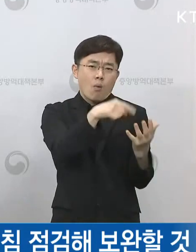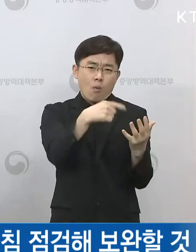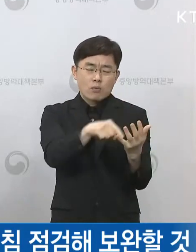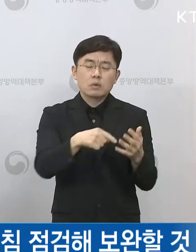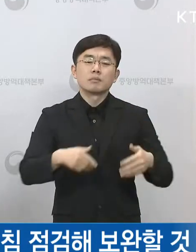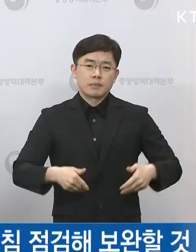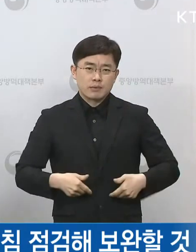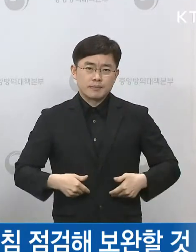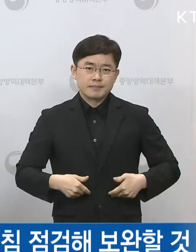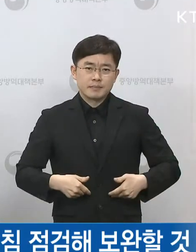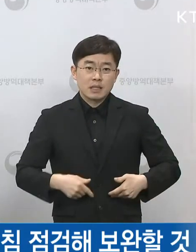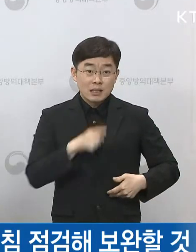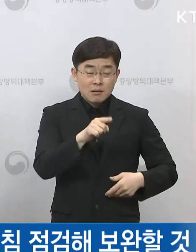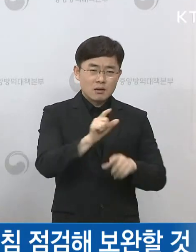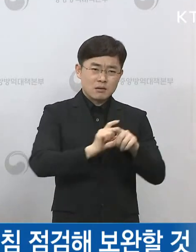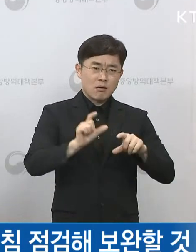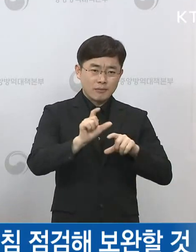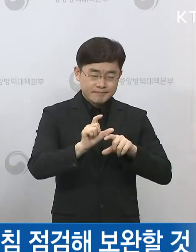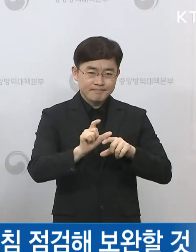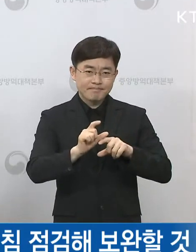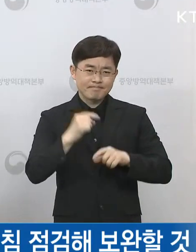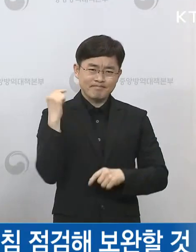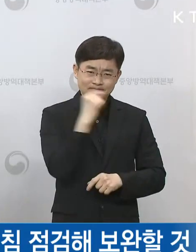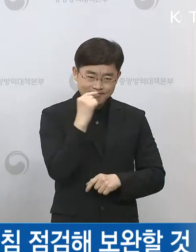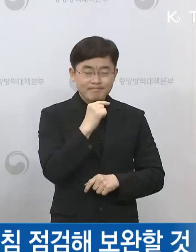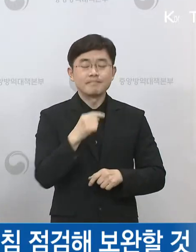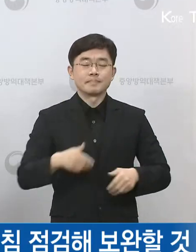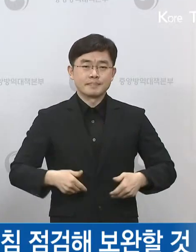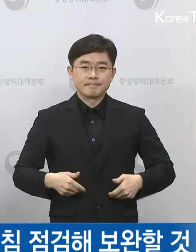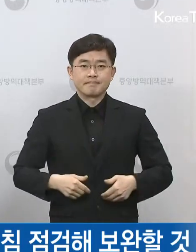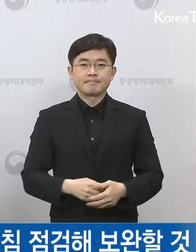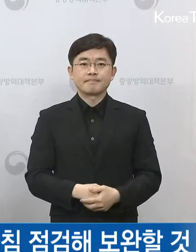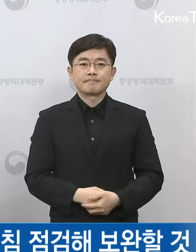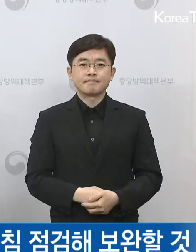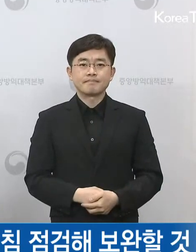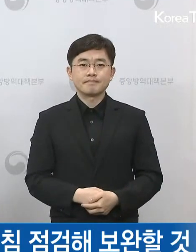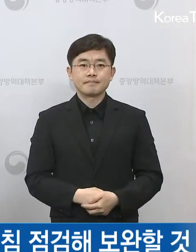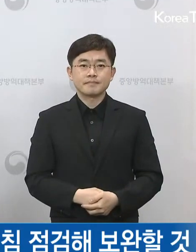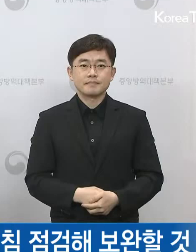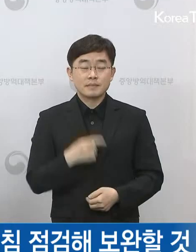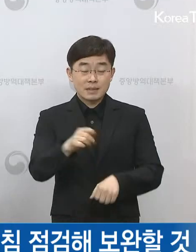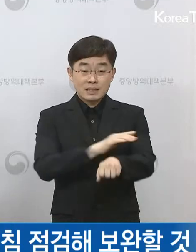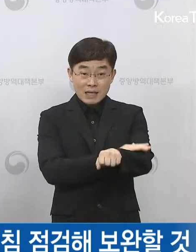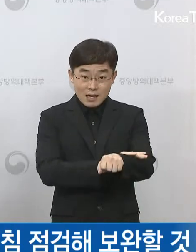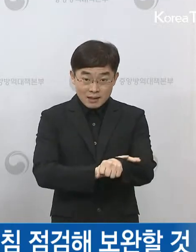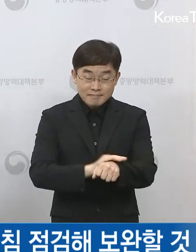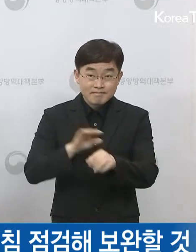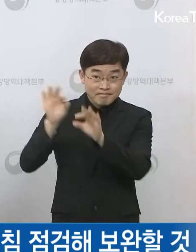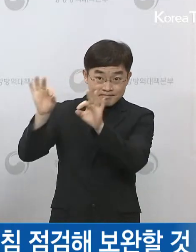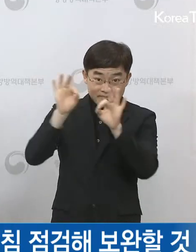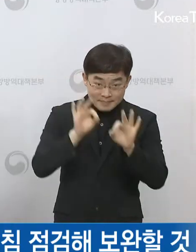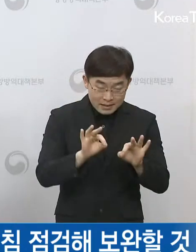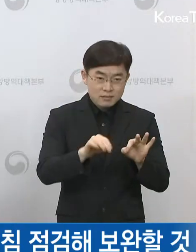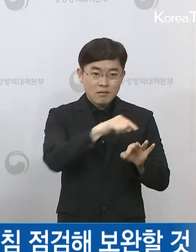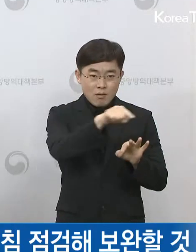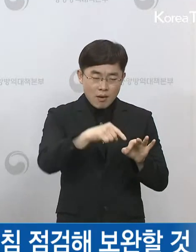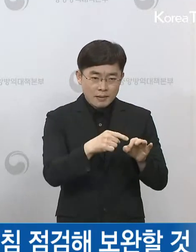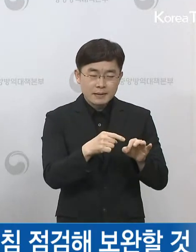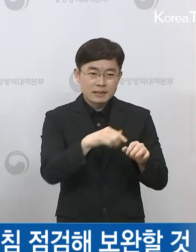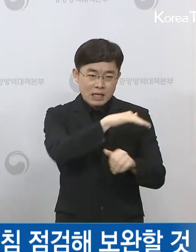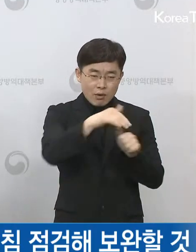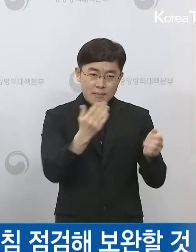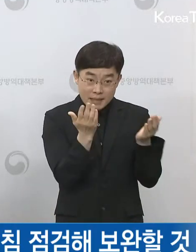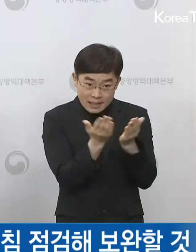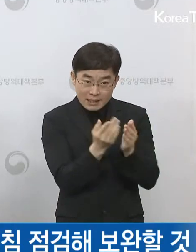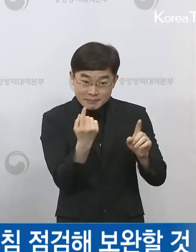과정들을 강화하는 것은 반드시 필요하다고 보고 있습니다. 이 부분이 잘 정착되고 좀 생활화되고 또 효과,